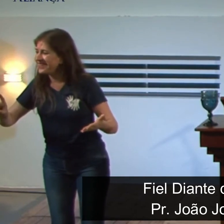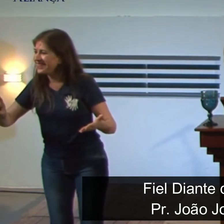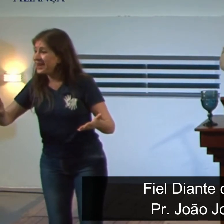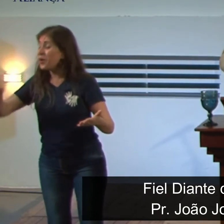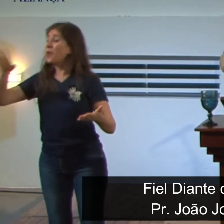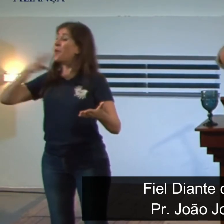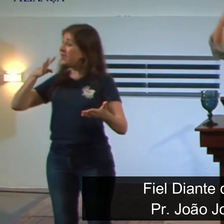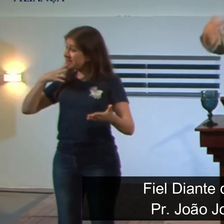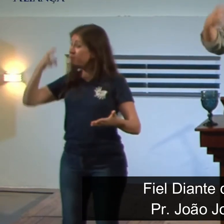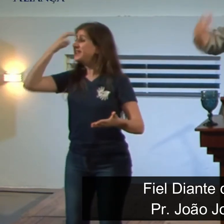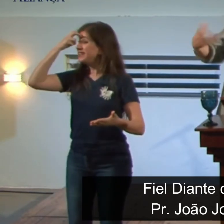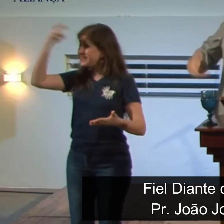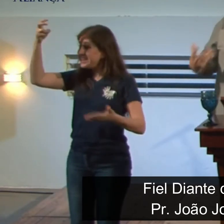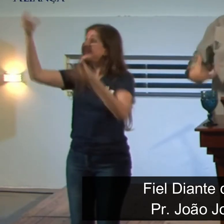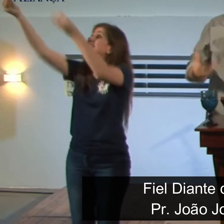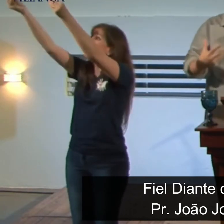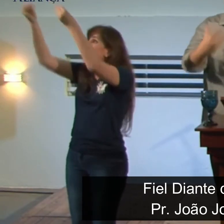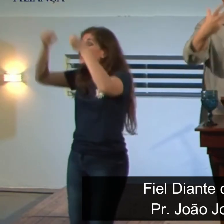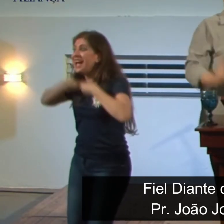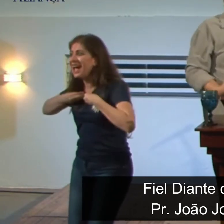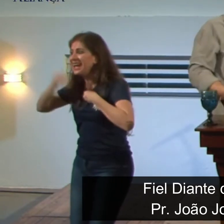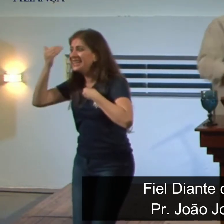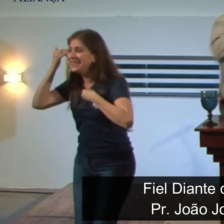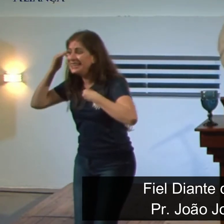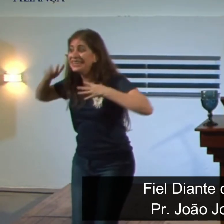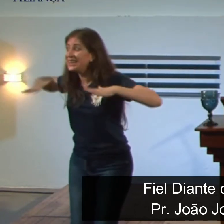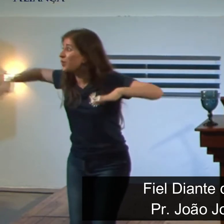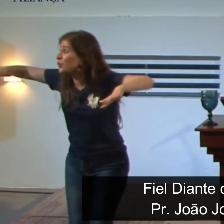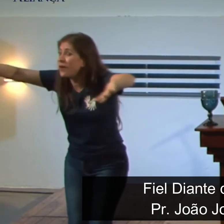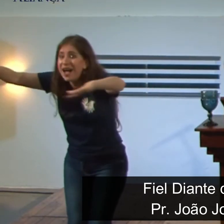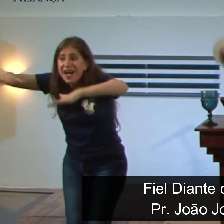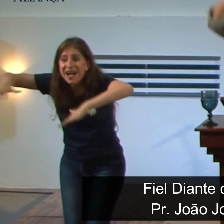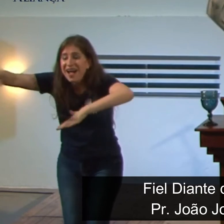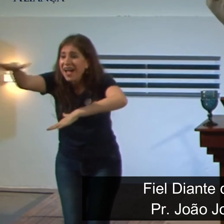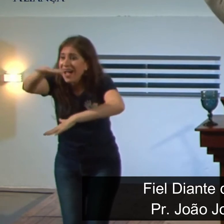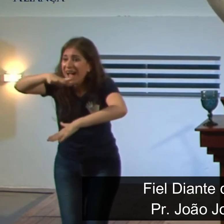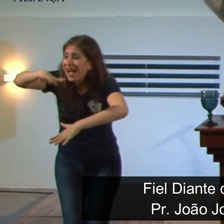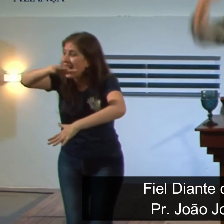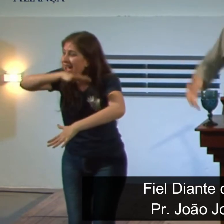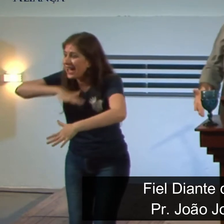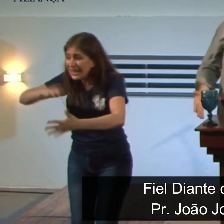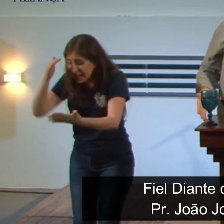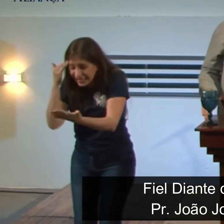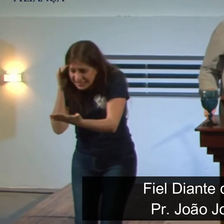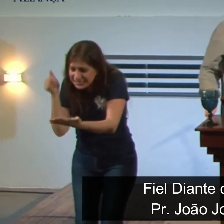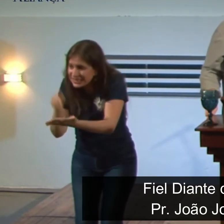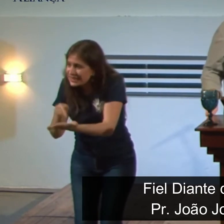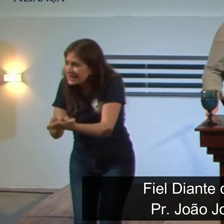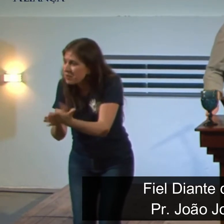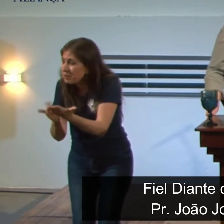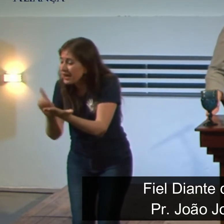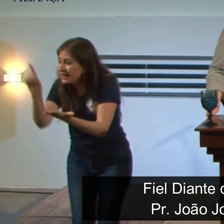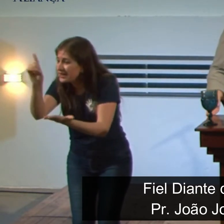pelo contrário Deus vai te dar capacidade de entender de compreender para poder refutar